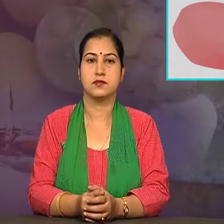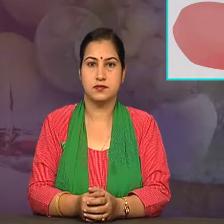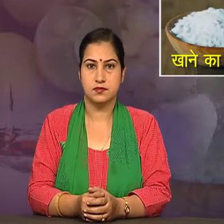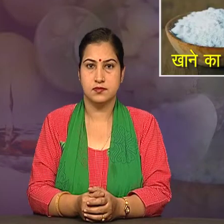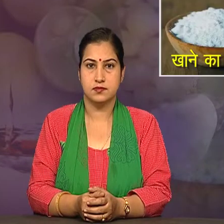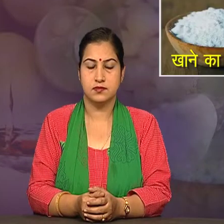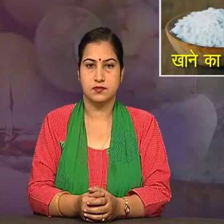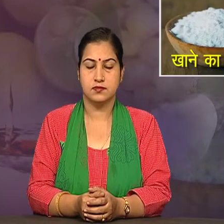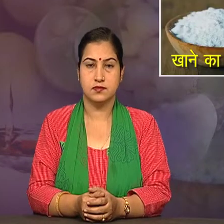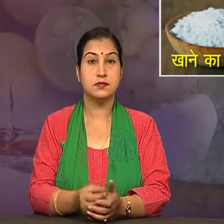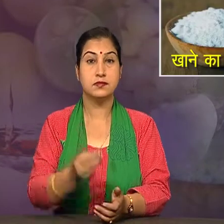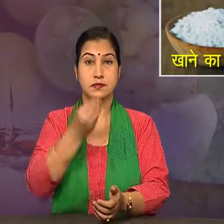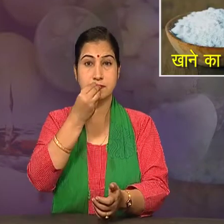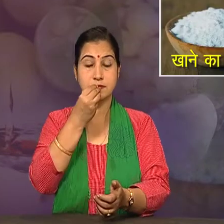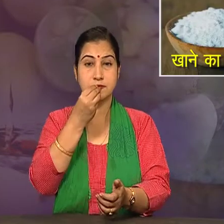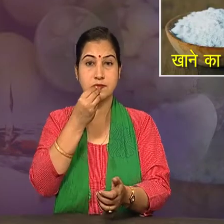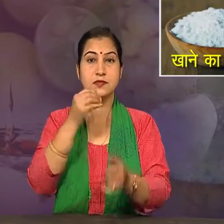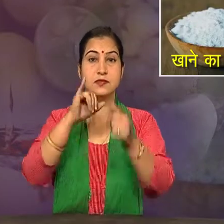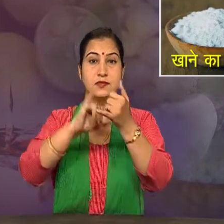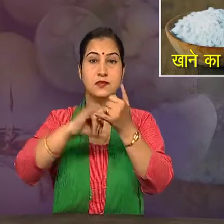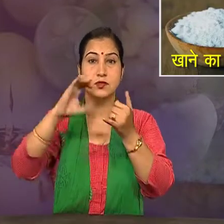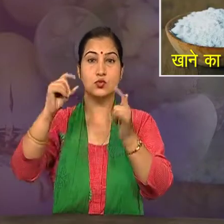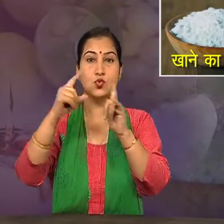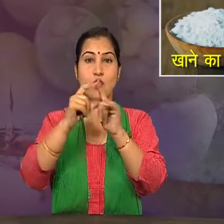खाने के सोडे के विलियन को भी छू कर देखिए